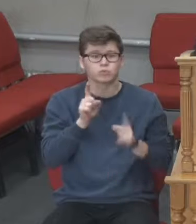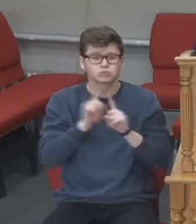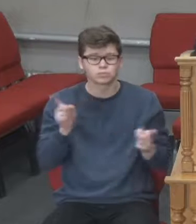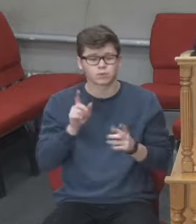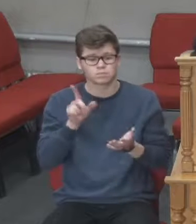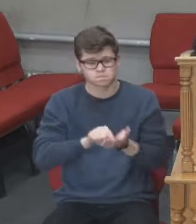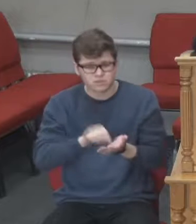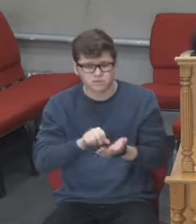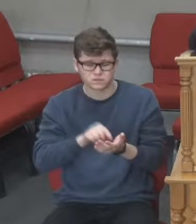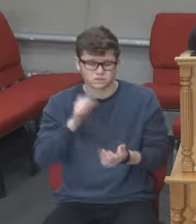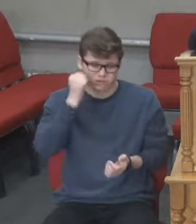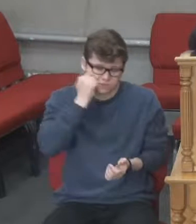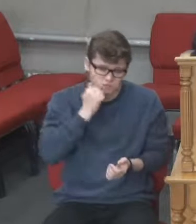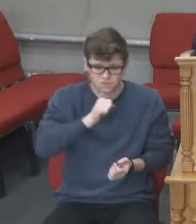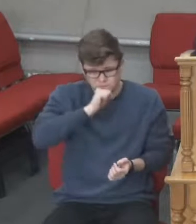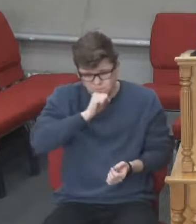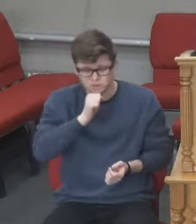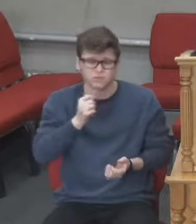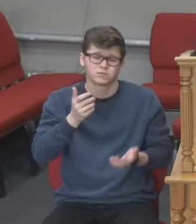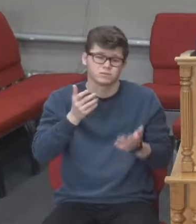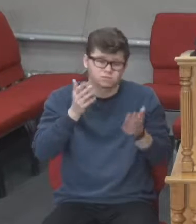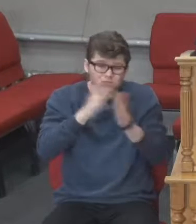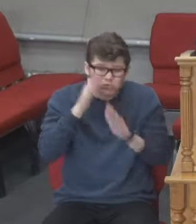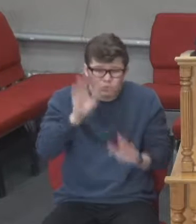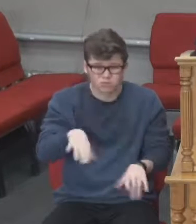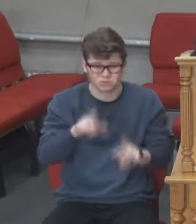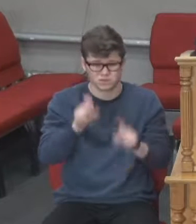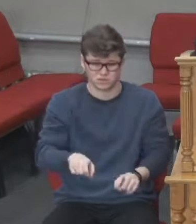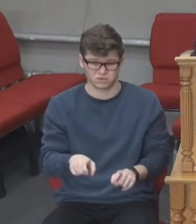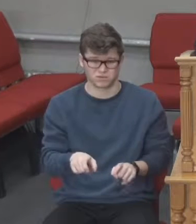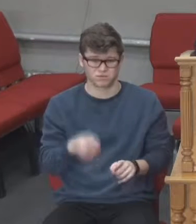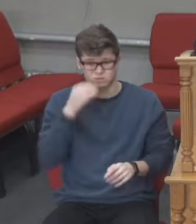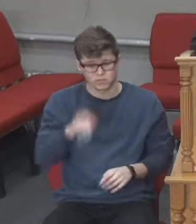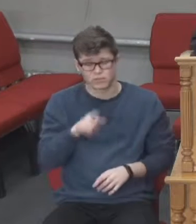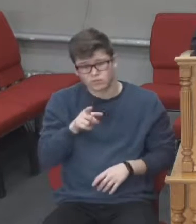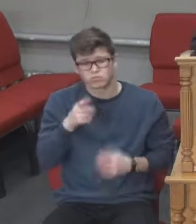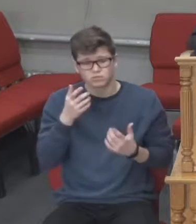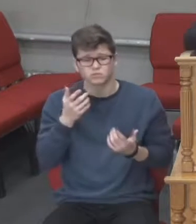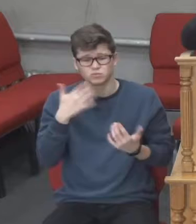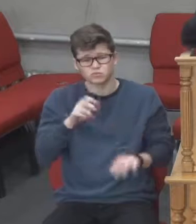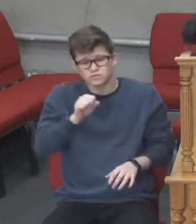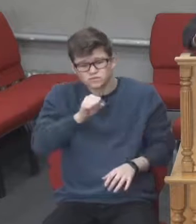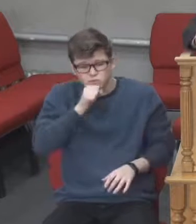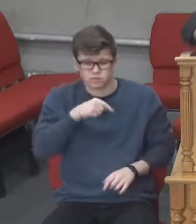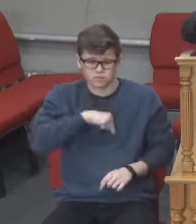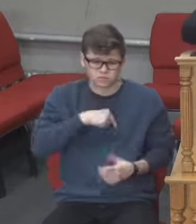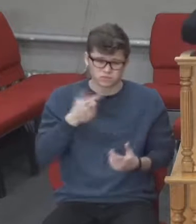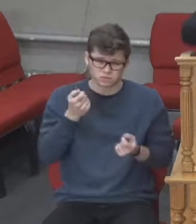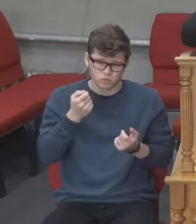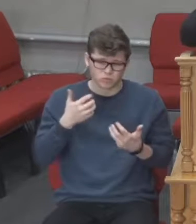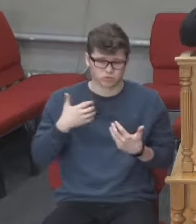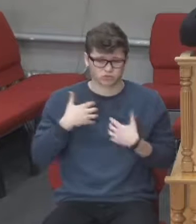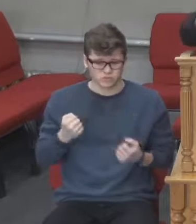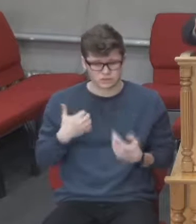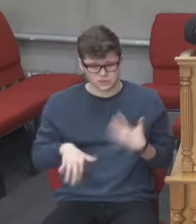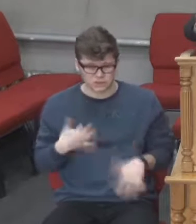пенсіонери, пенсіонери, будь ласка, сидіть вдома, як так сказали. Якщо потрібно вам щось принести, зателефонуйте.